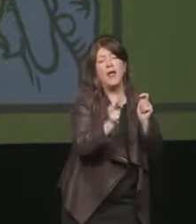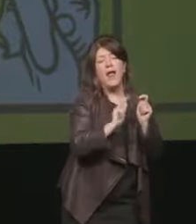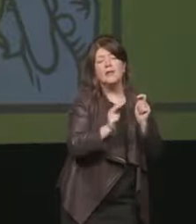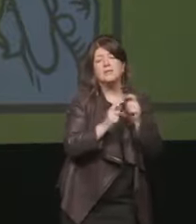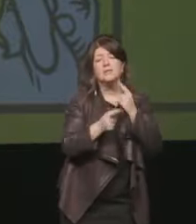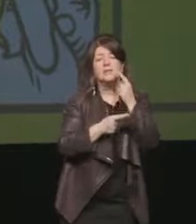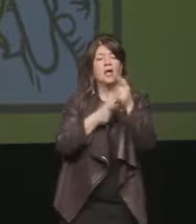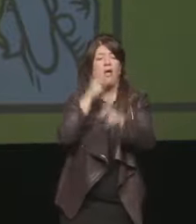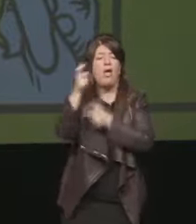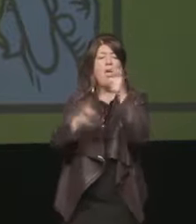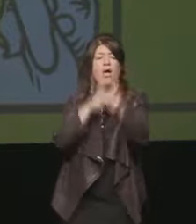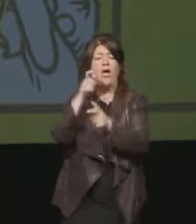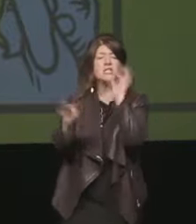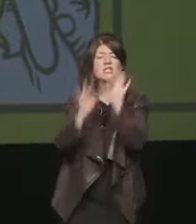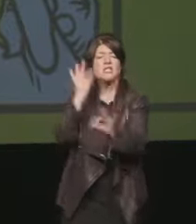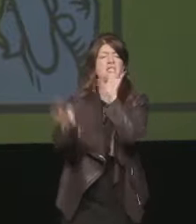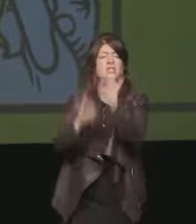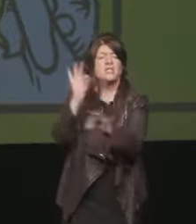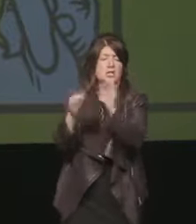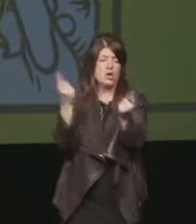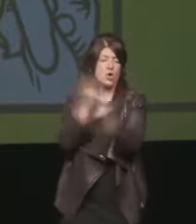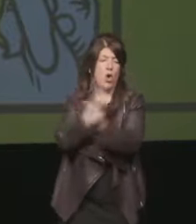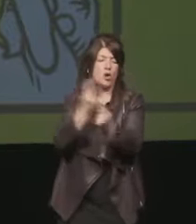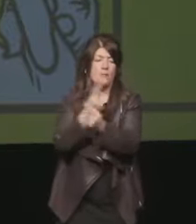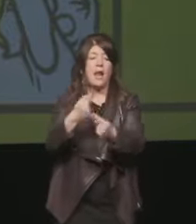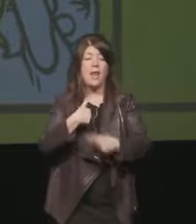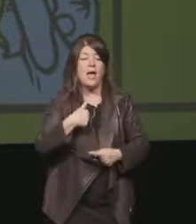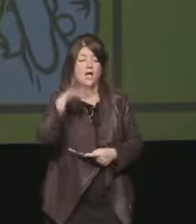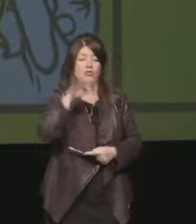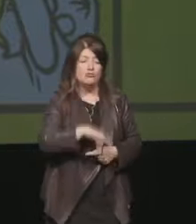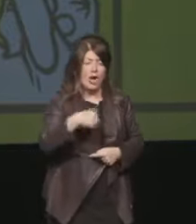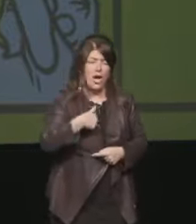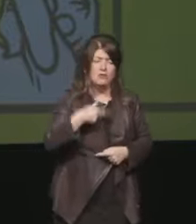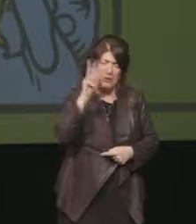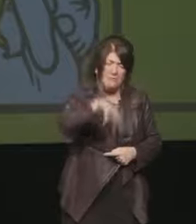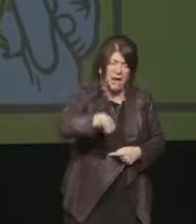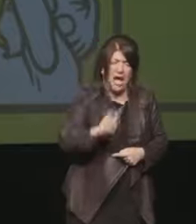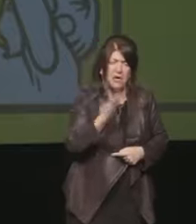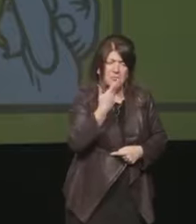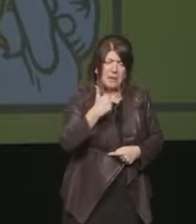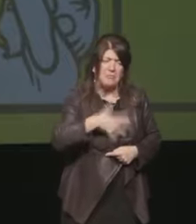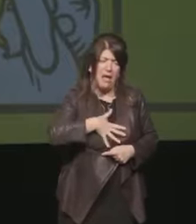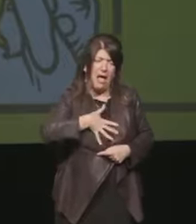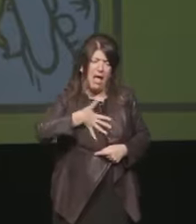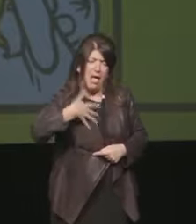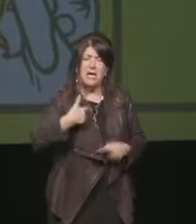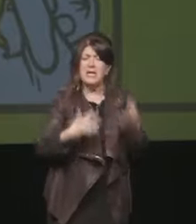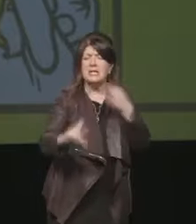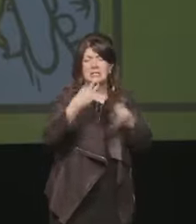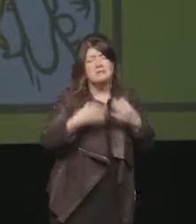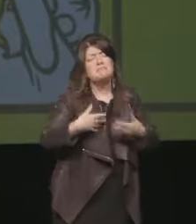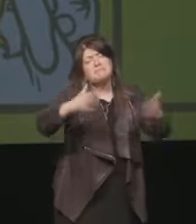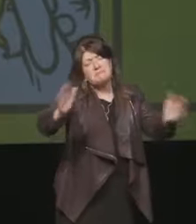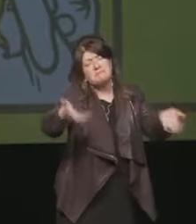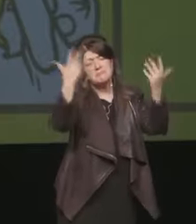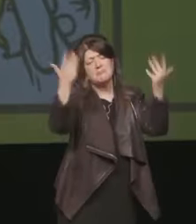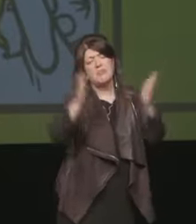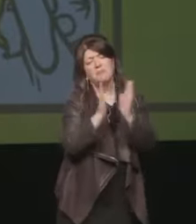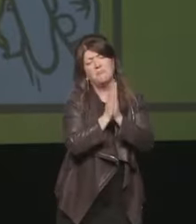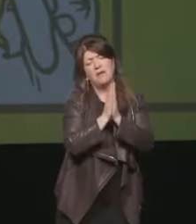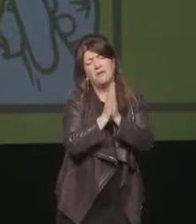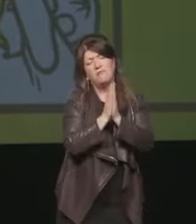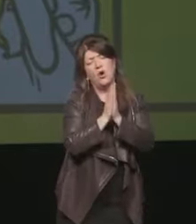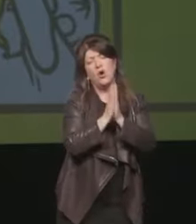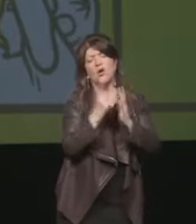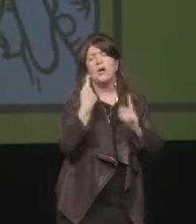cosa anche contro un piacere mio perché a stare al centro di queste cose qua piace però altra cosa cortesia non strumentalizzate le polemiche